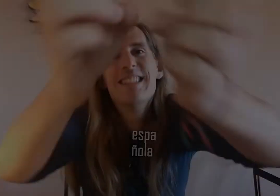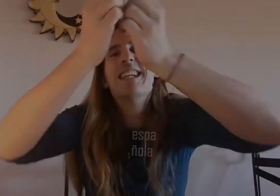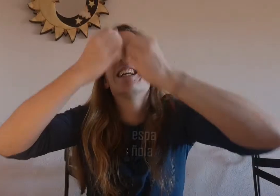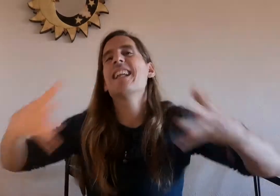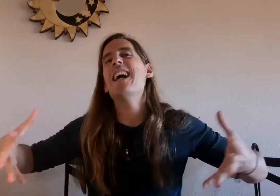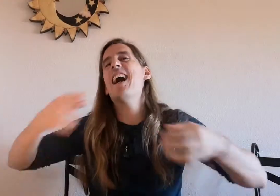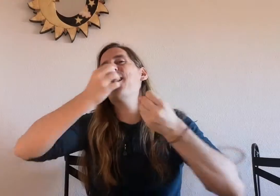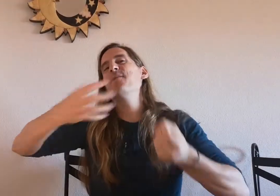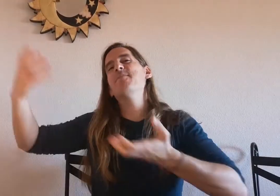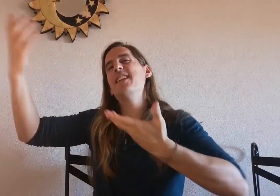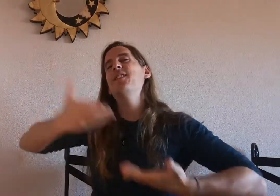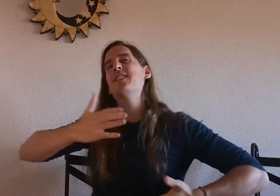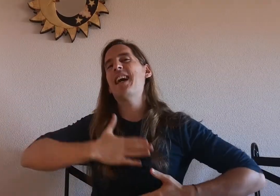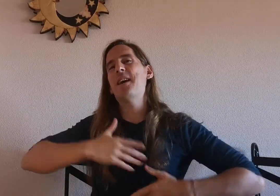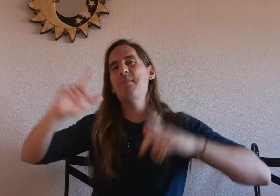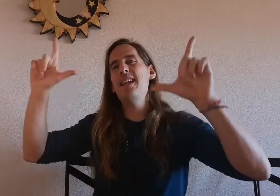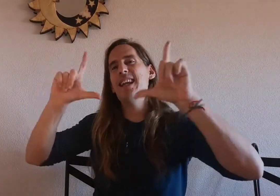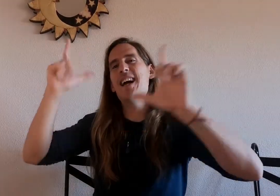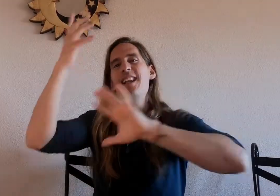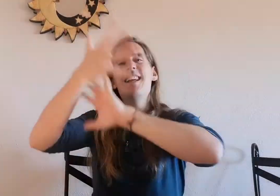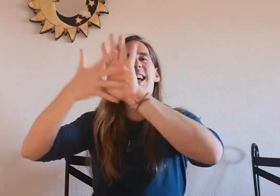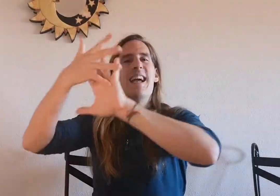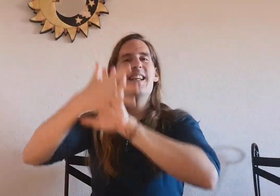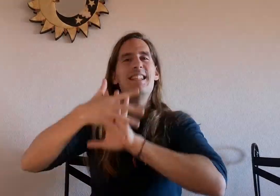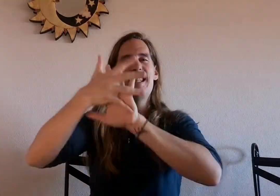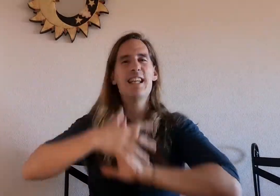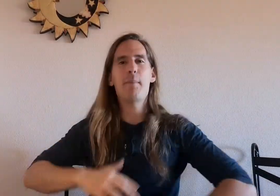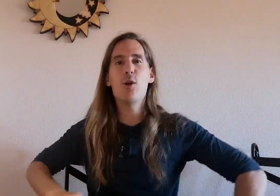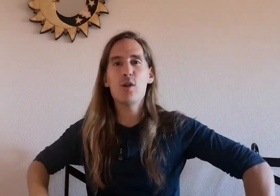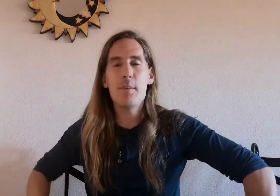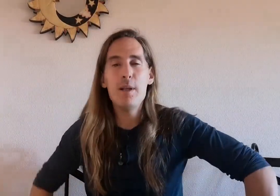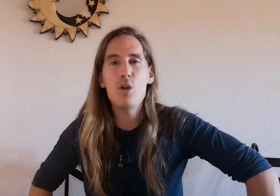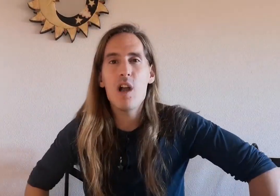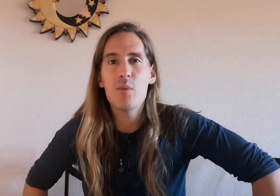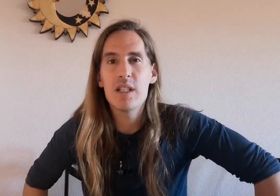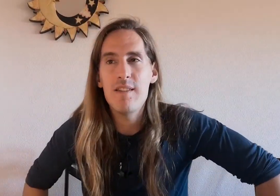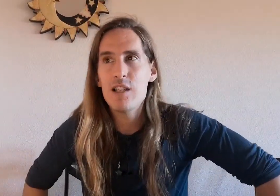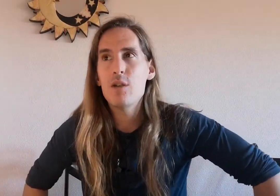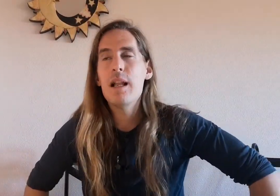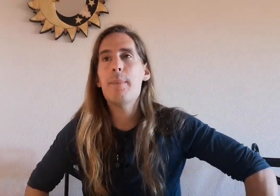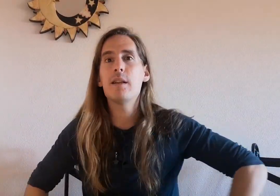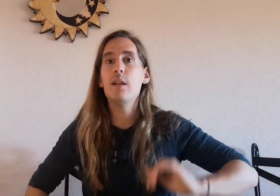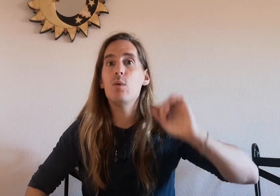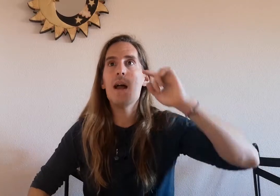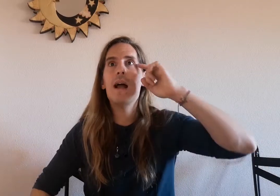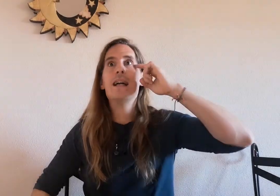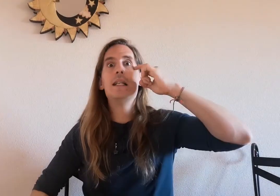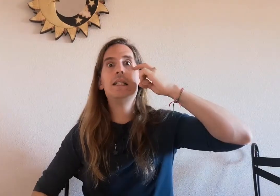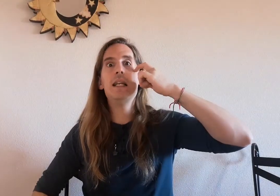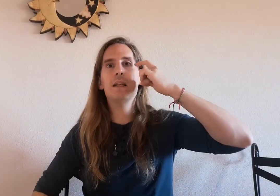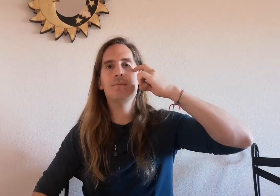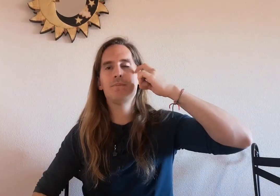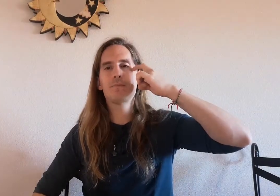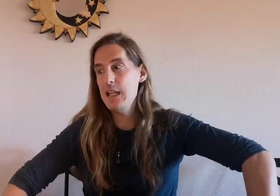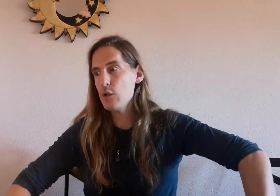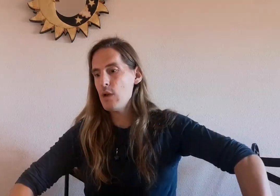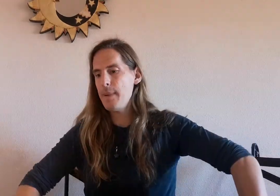qué tal bienvenidos a mi canal ensiname otro capítulo que vamos a hablar sobre la partícula sin si es una